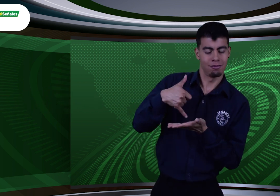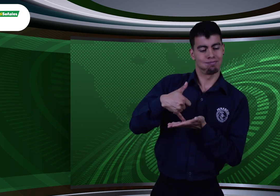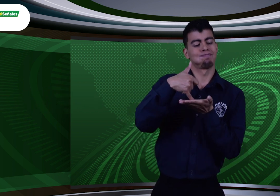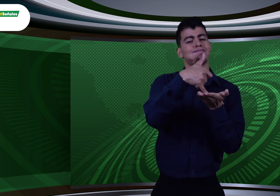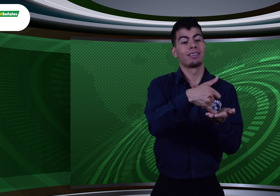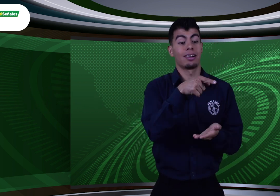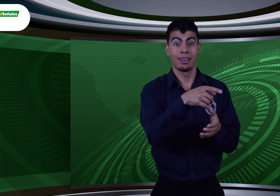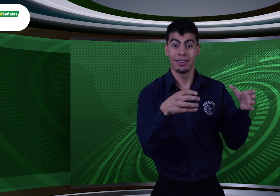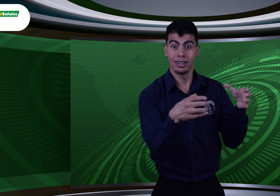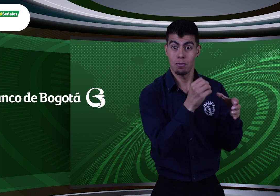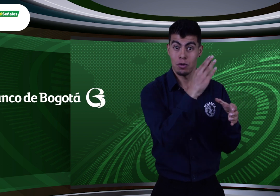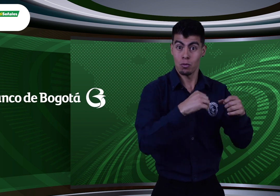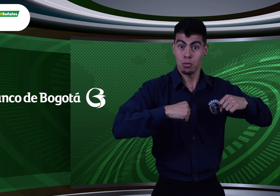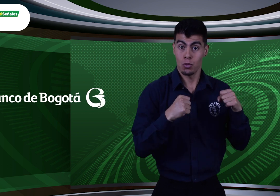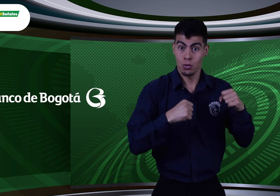formación Finanzas Contigo.